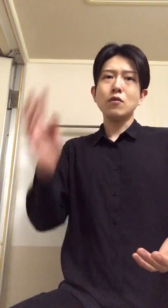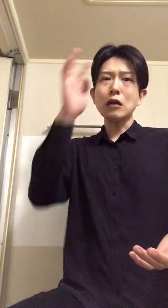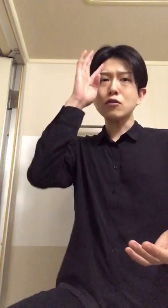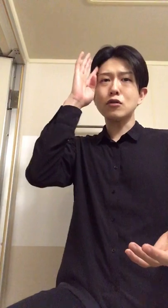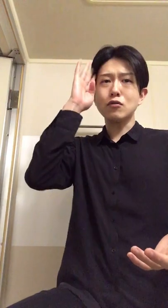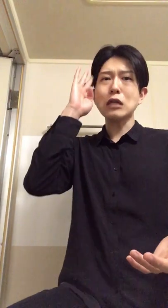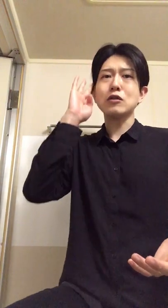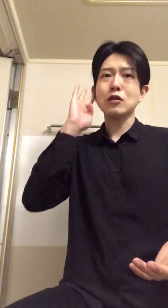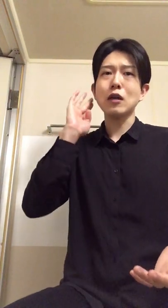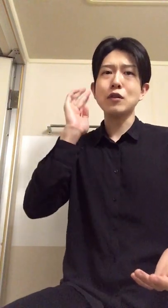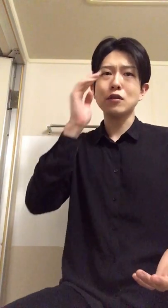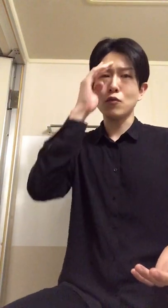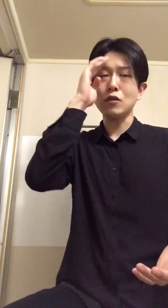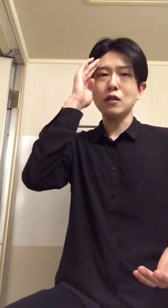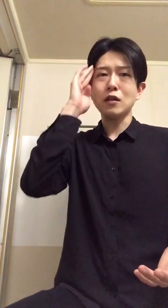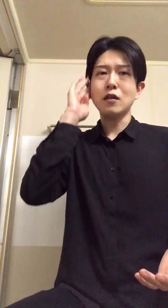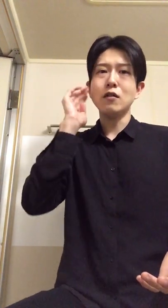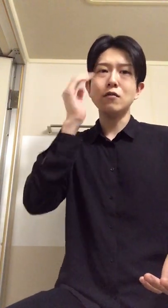隠す必要ない神って思ってるんだから